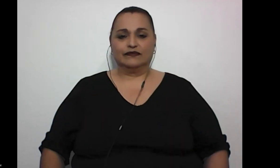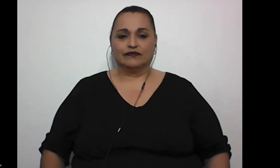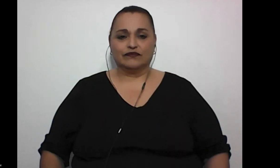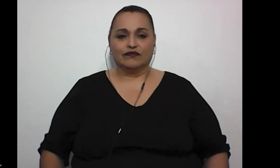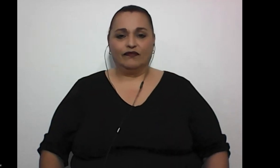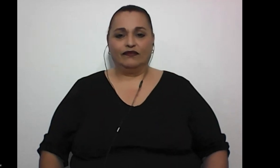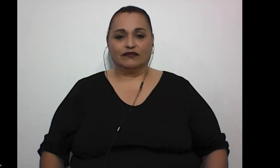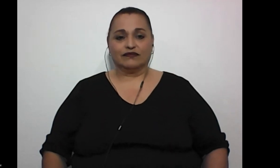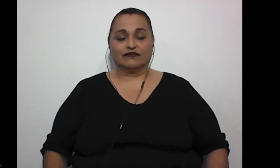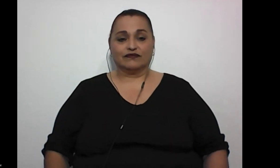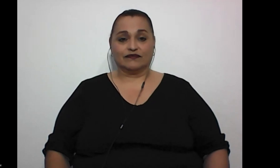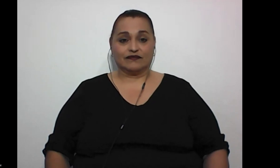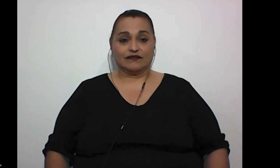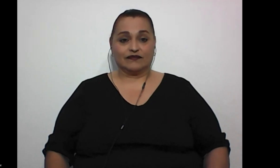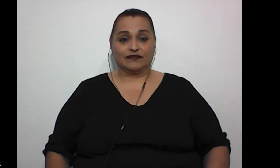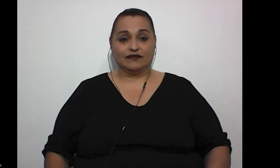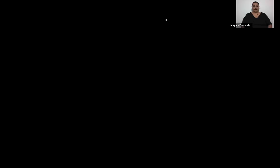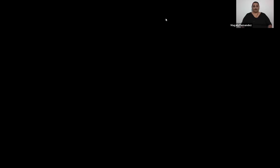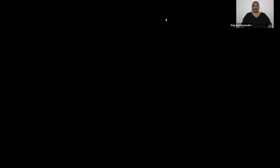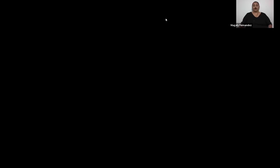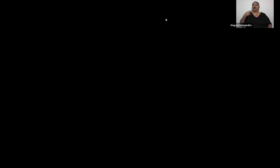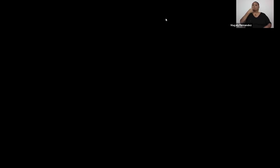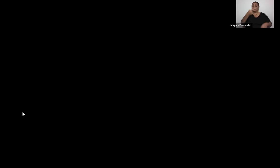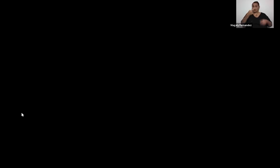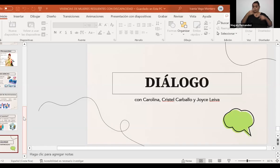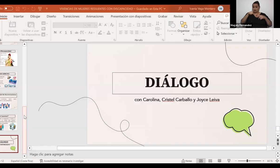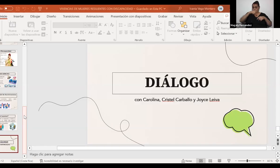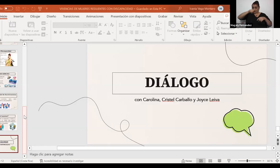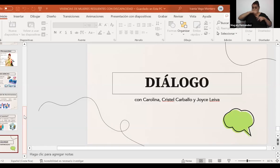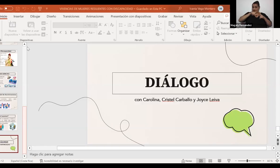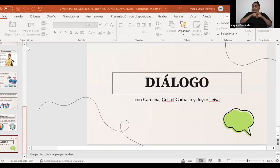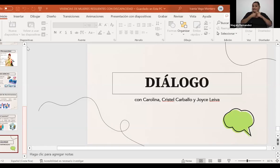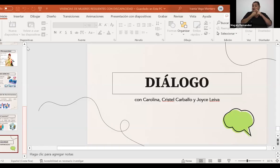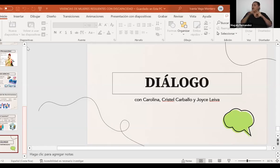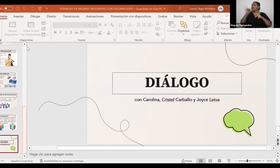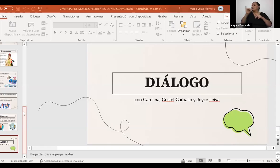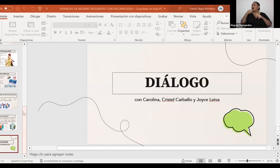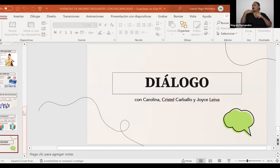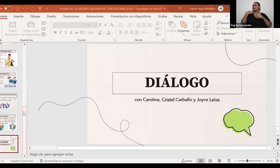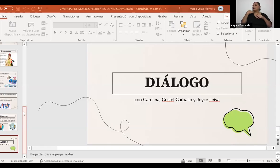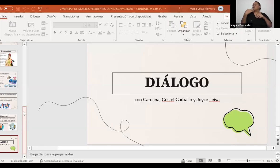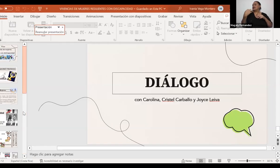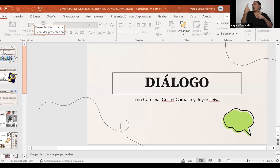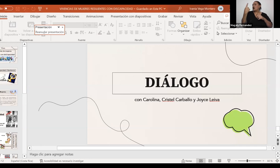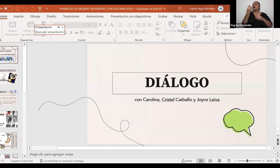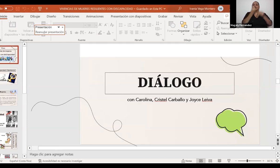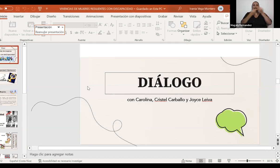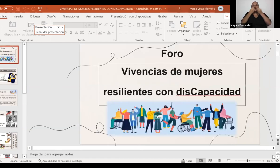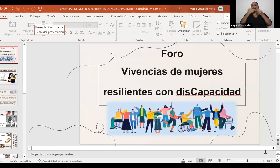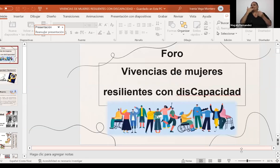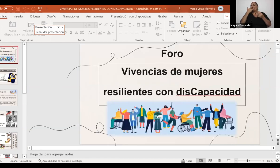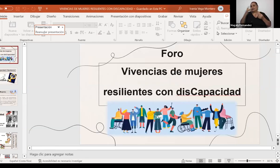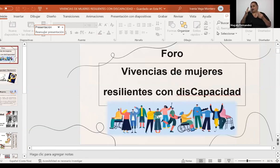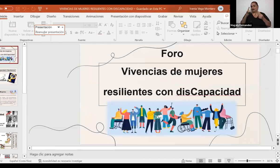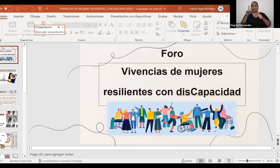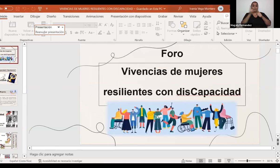Como decíamos, vamos a iniciar como cuando nos invitan a una cena bien sabrosa. Primero